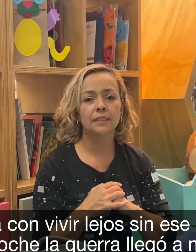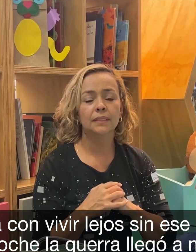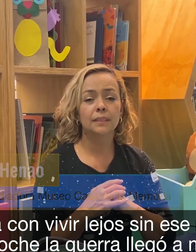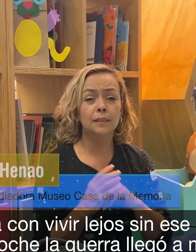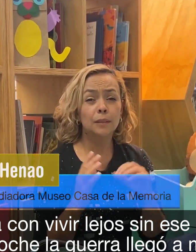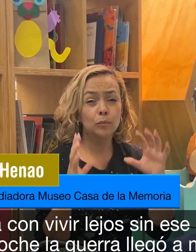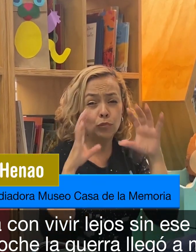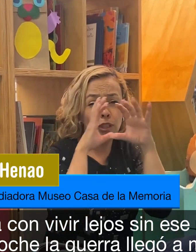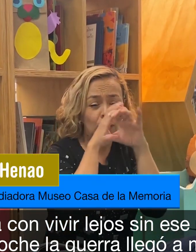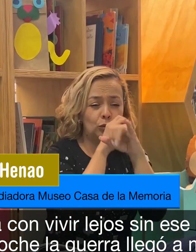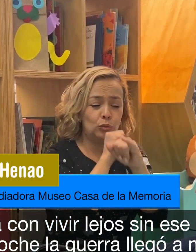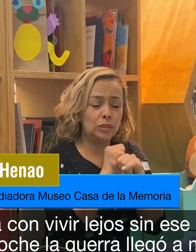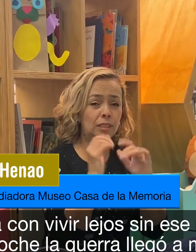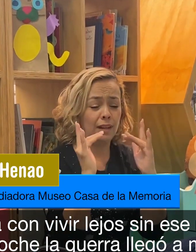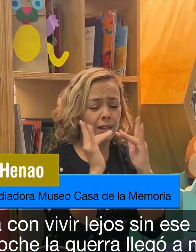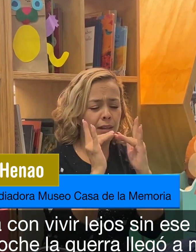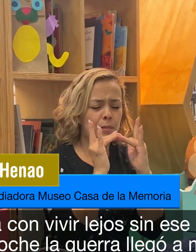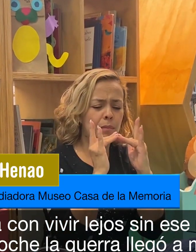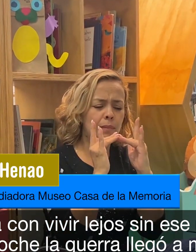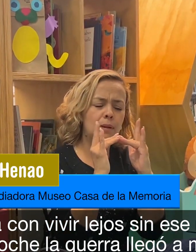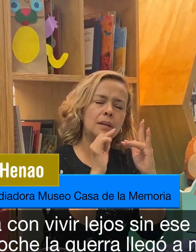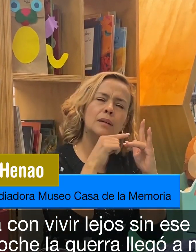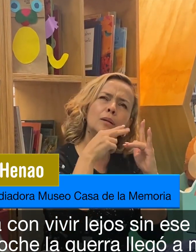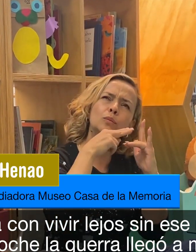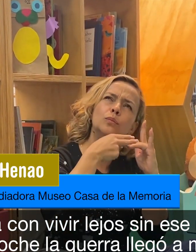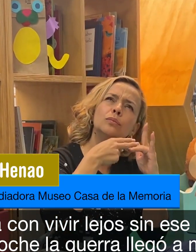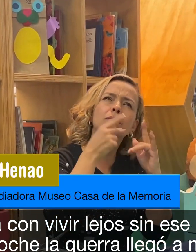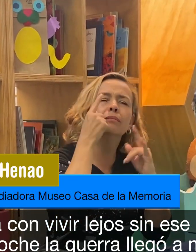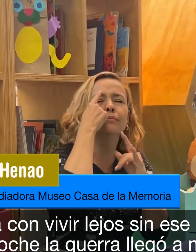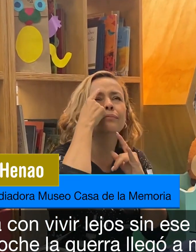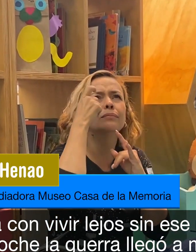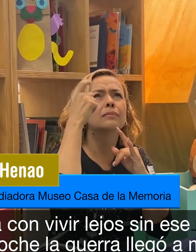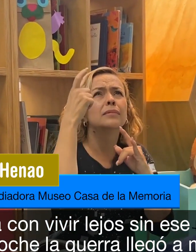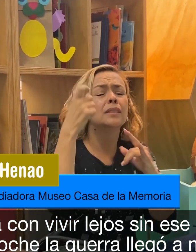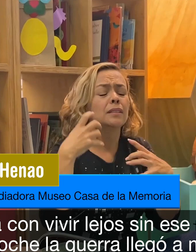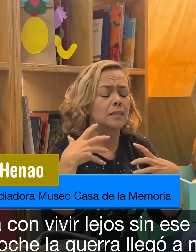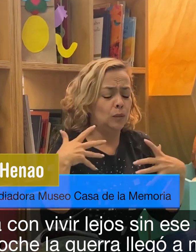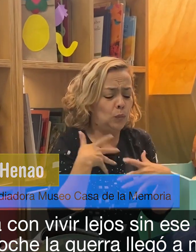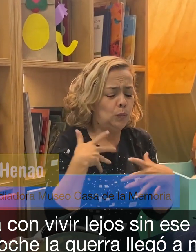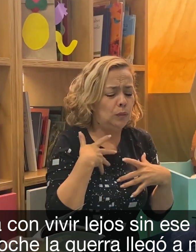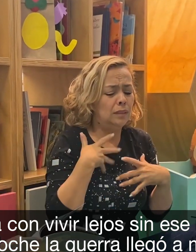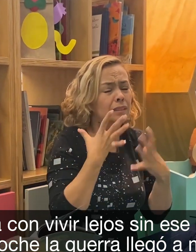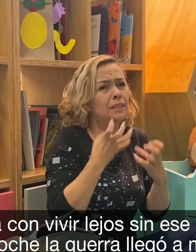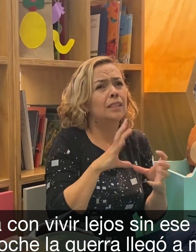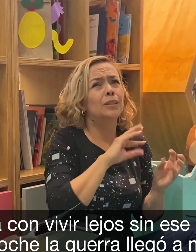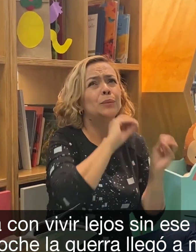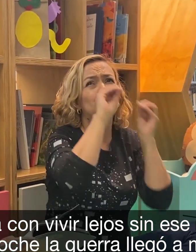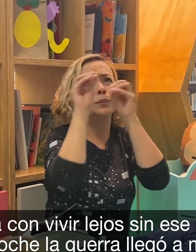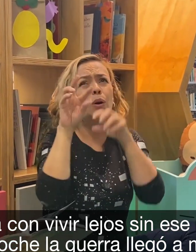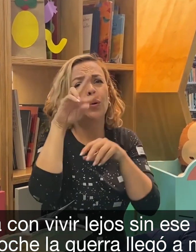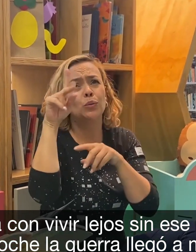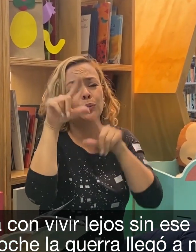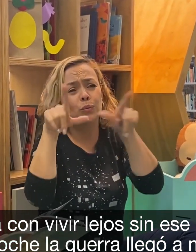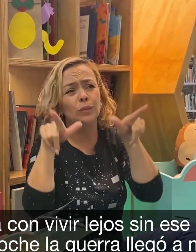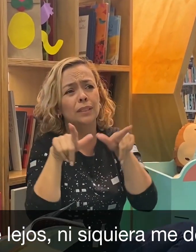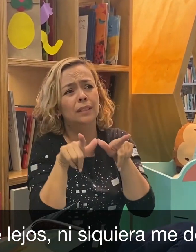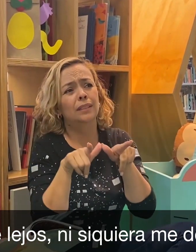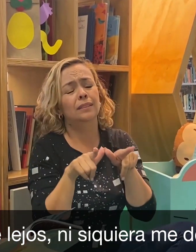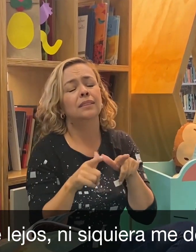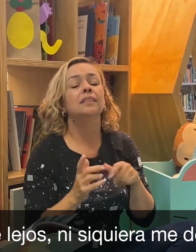A veces soñaba con vivir lejos, sin ese miedo, hasta que una noche la guerra llegó a mi casa.